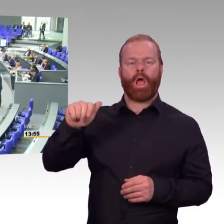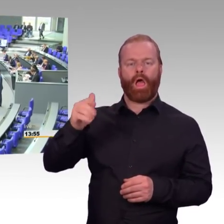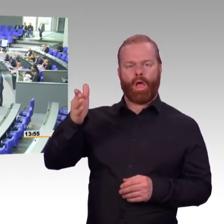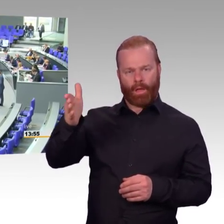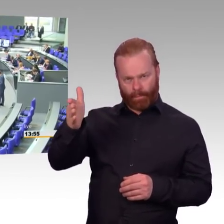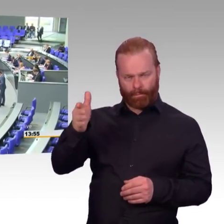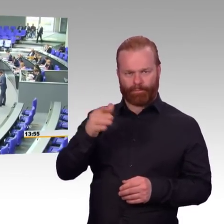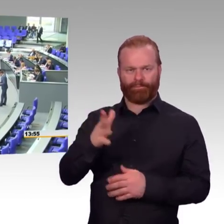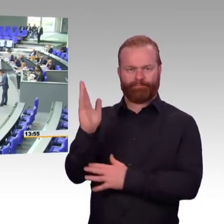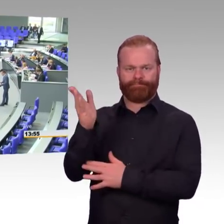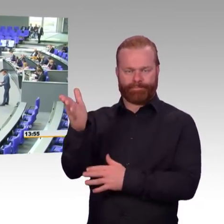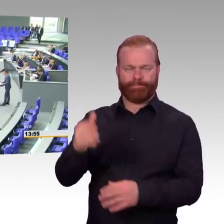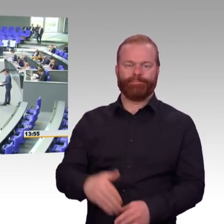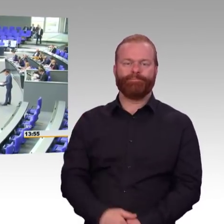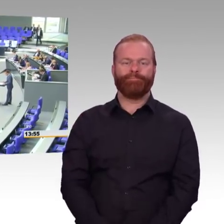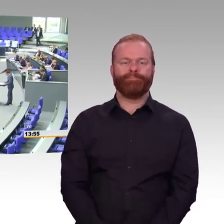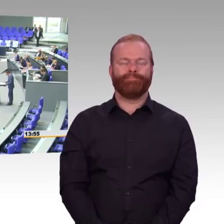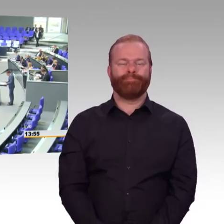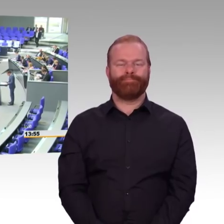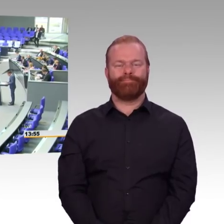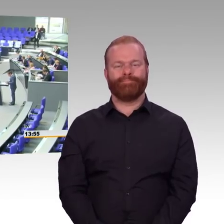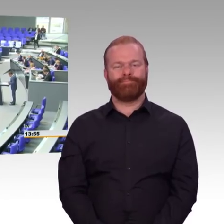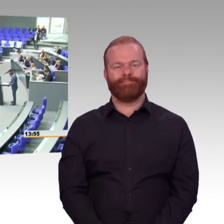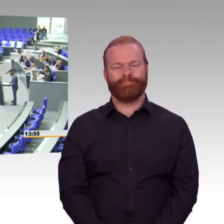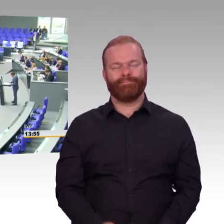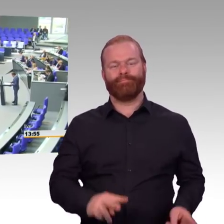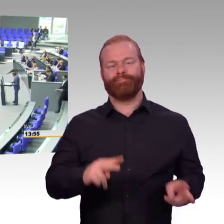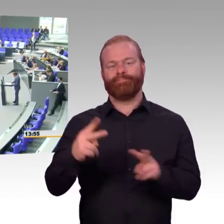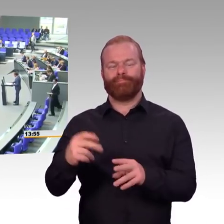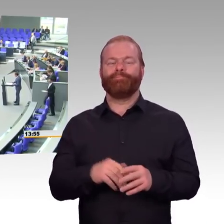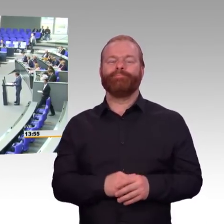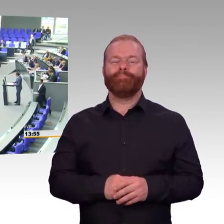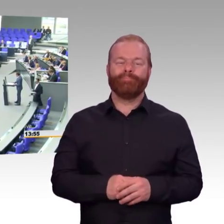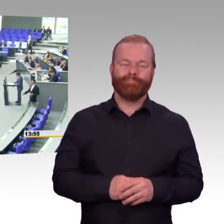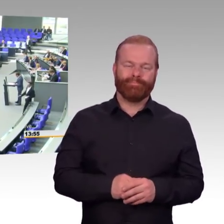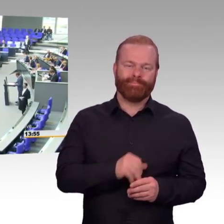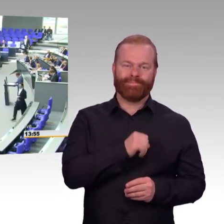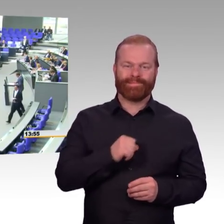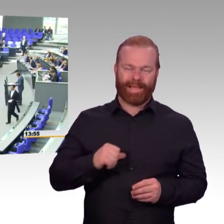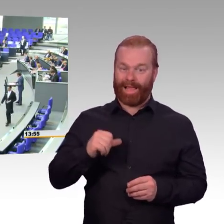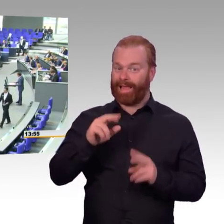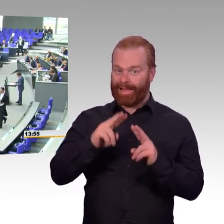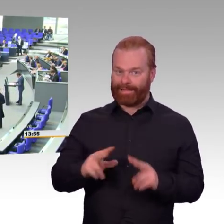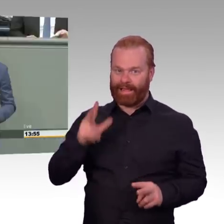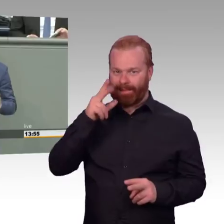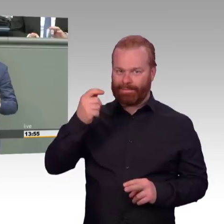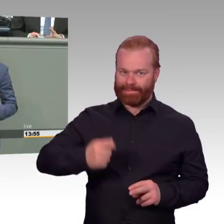Braunkohleausstieg ist bekannt. Wir haben sie schon hier mehrfach im Plenum kundgetan. Wir sind